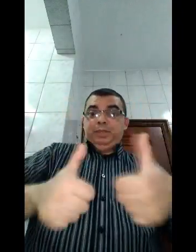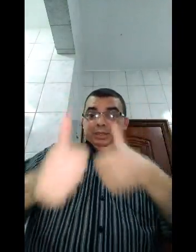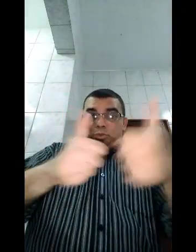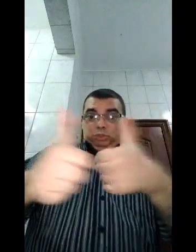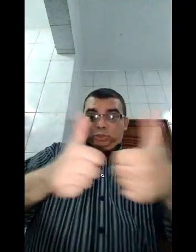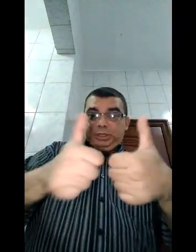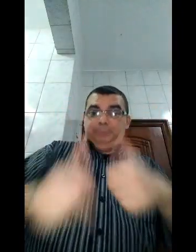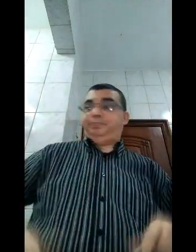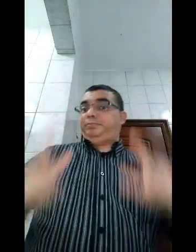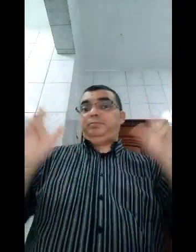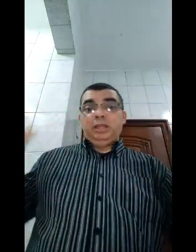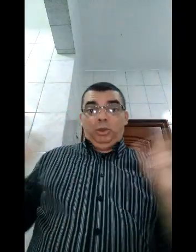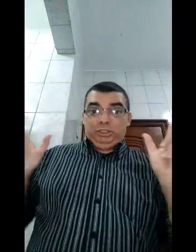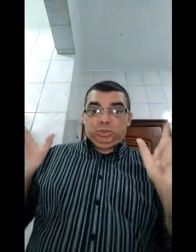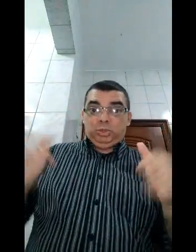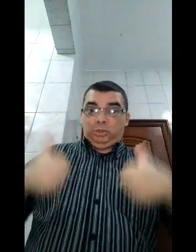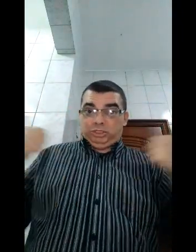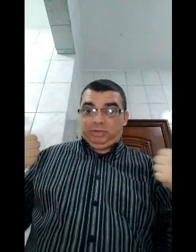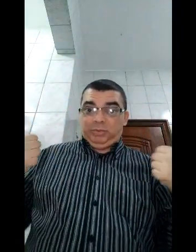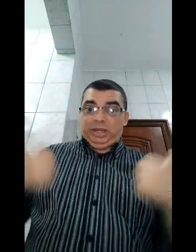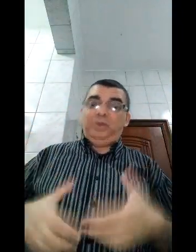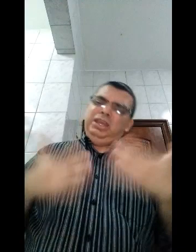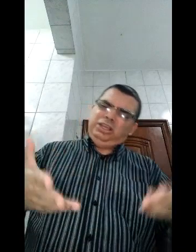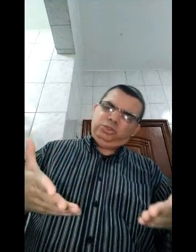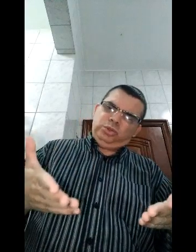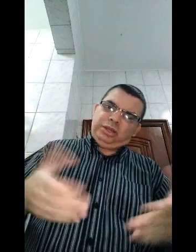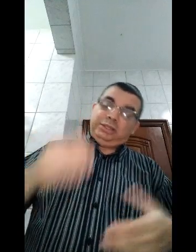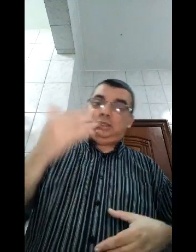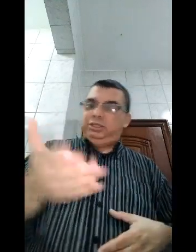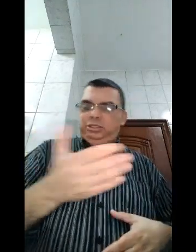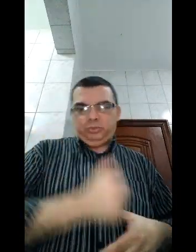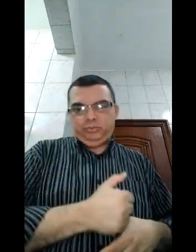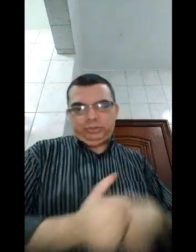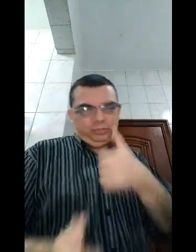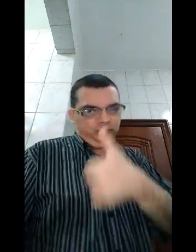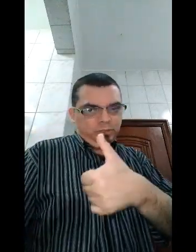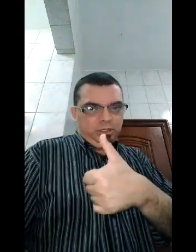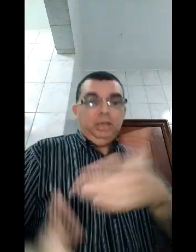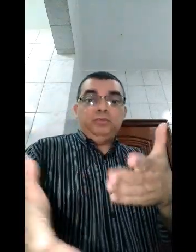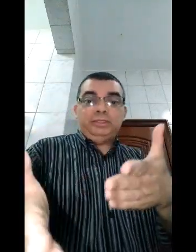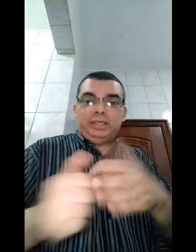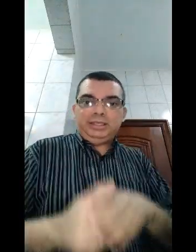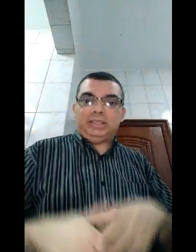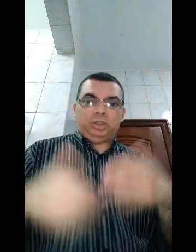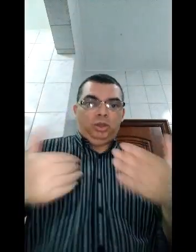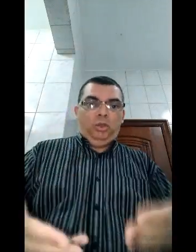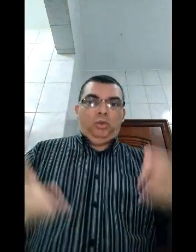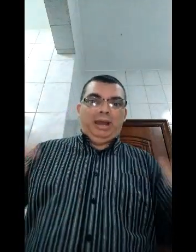Quer o seu joinha? Não é inscrito no canal? Se inscreva no canal e ajude o canal a crescer e divulgue o vídeo. E você, o que você acha? O